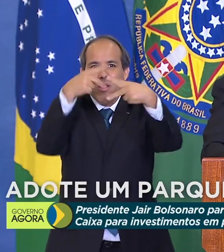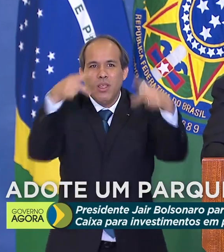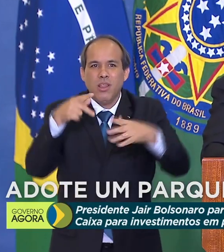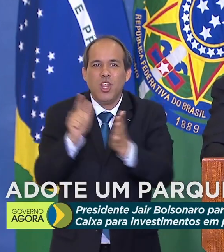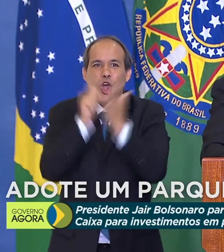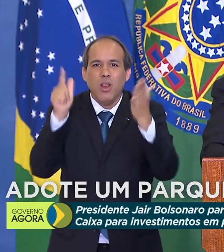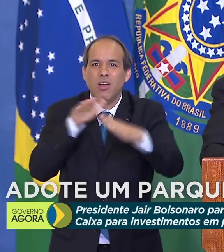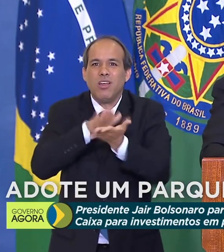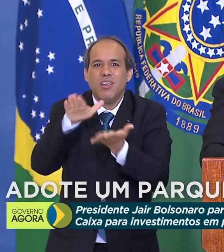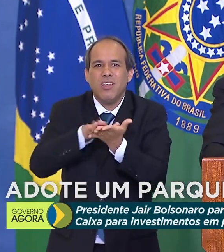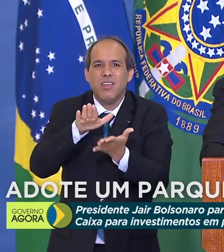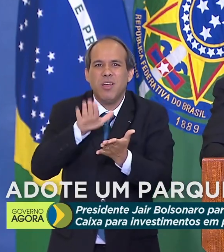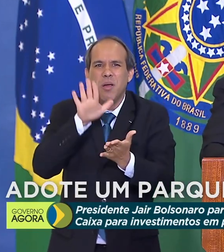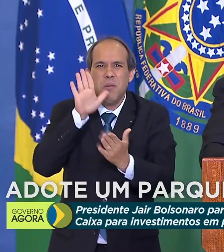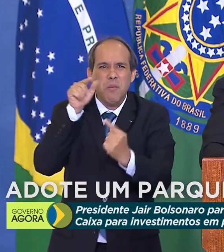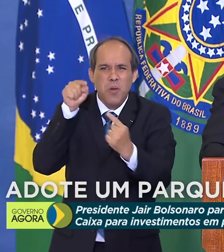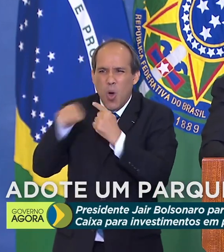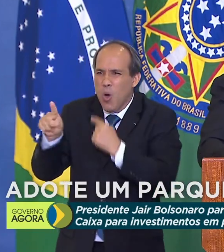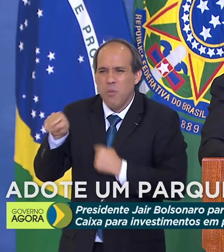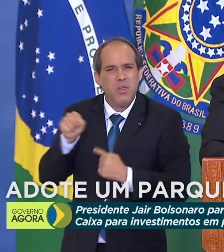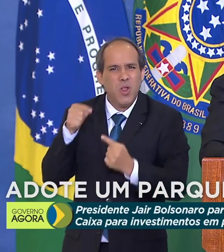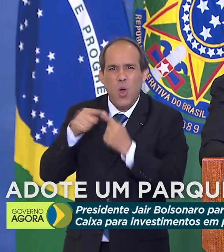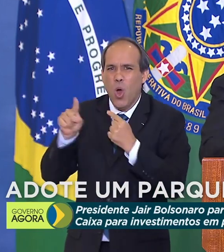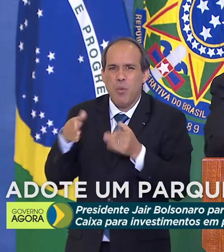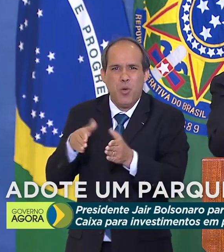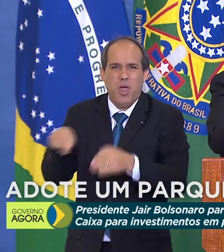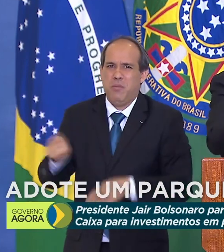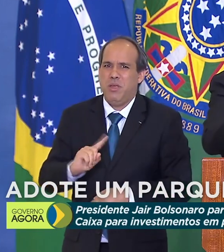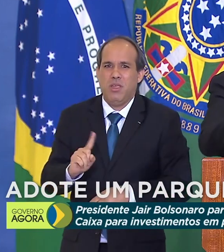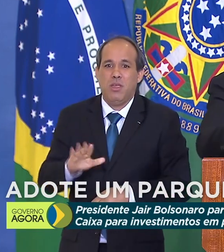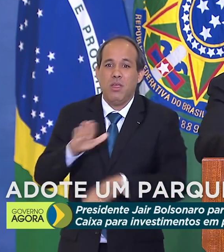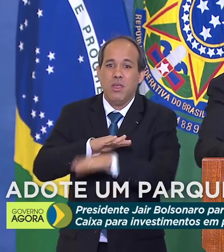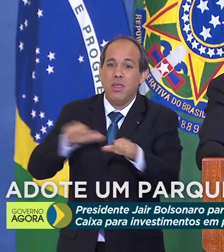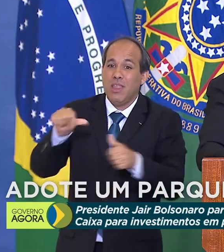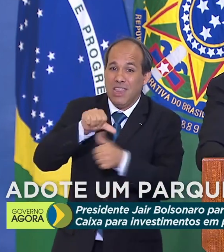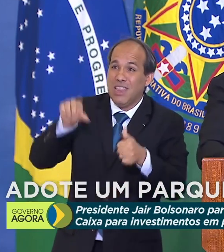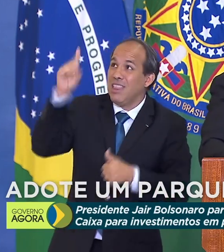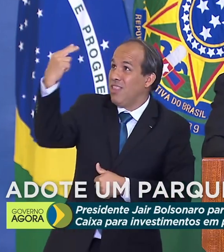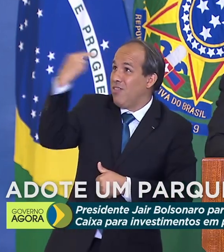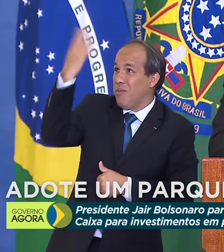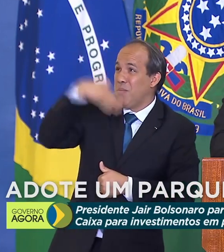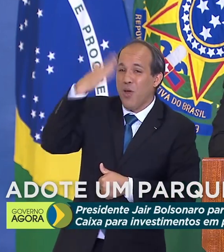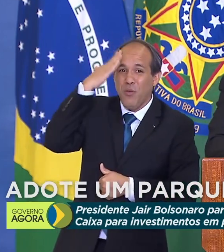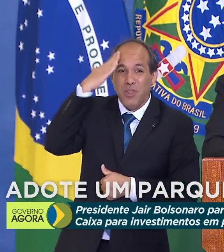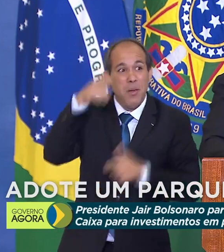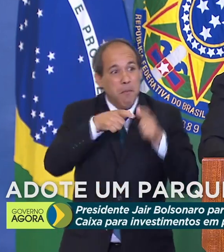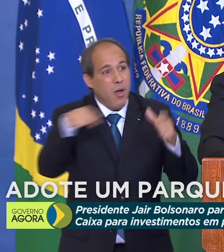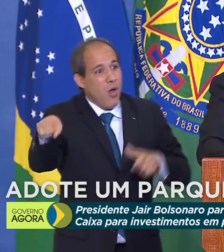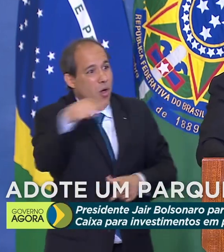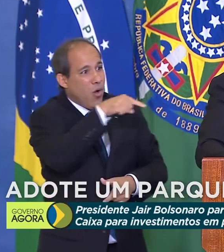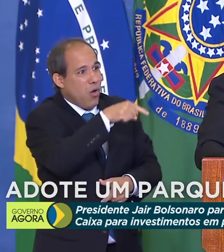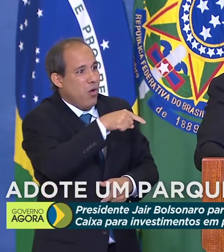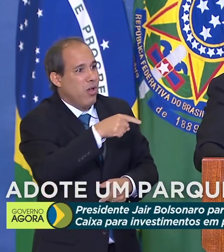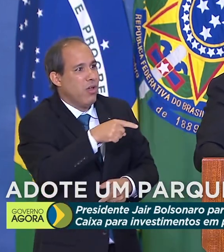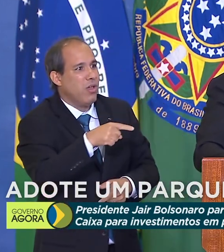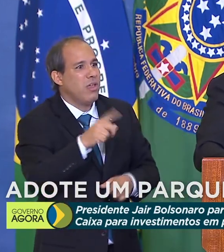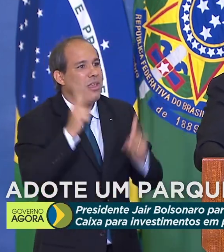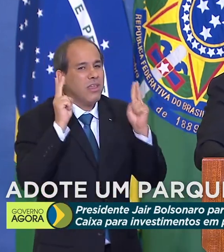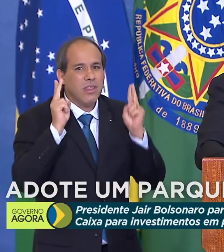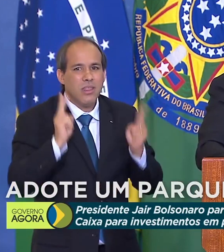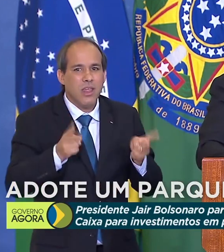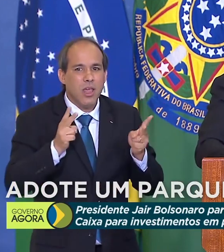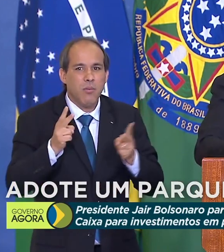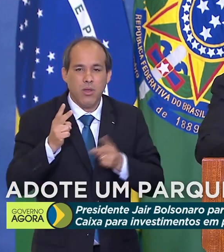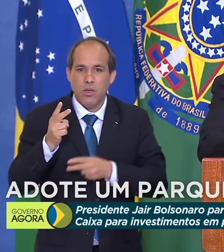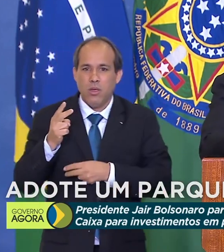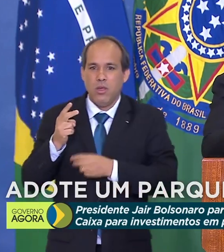Mas não é esse o caminho certo. Acredito em Deus, como a grande maioria daqui é cristão. Se poupou minha vida em